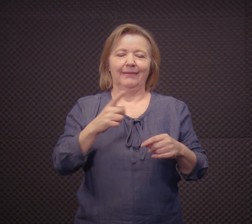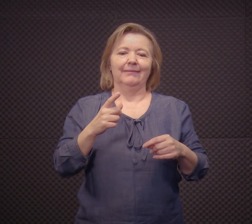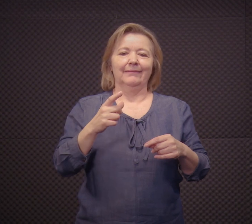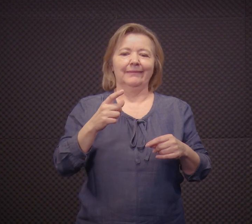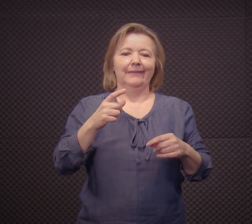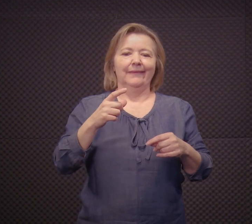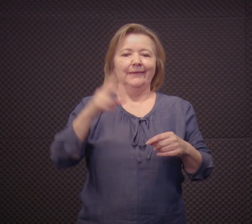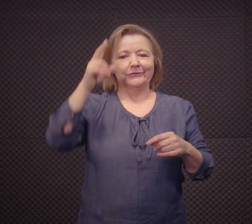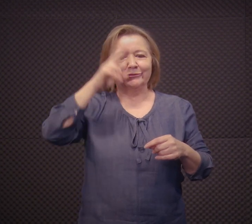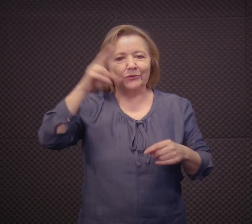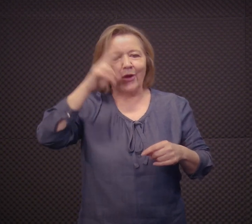também,